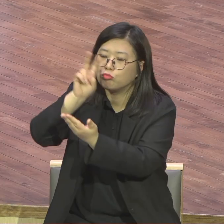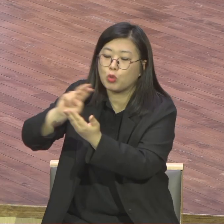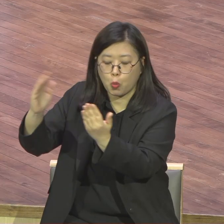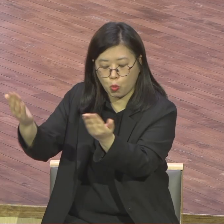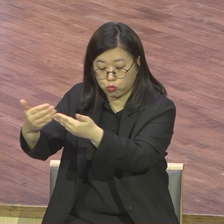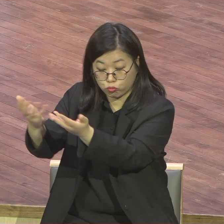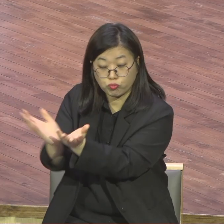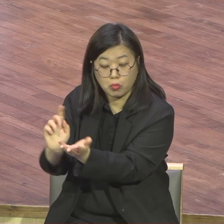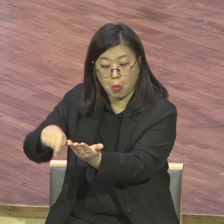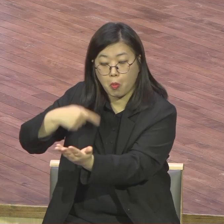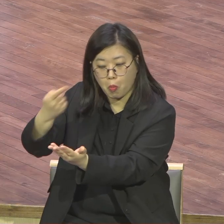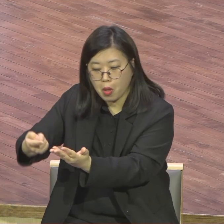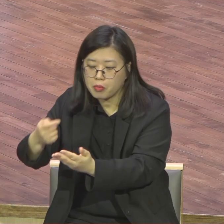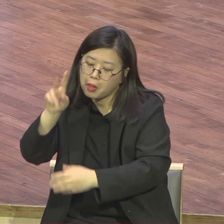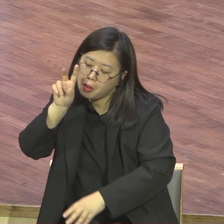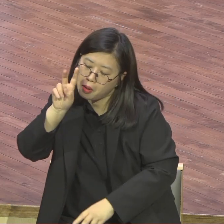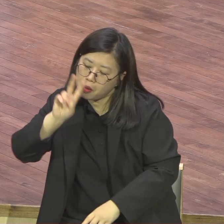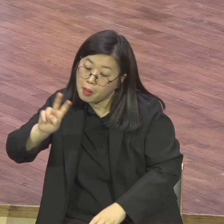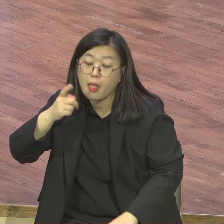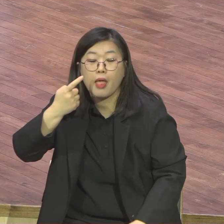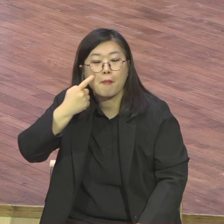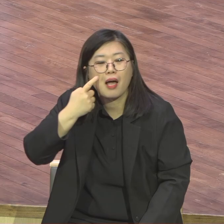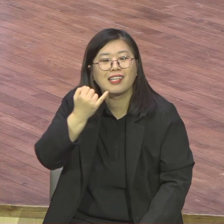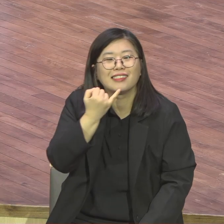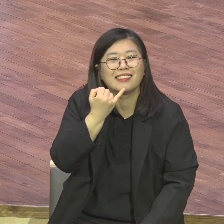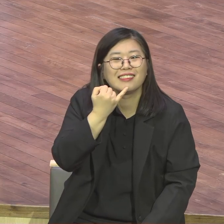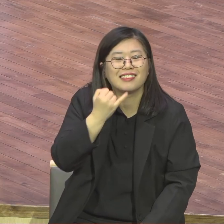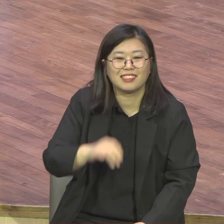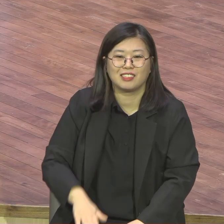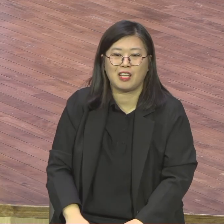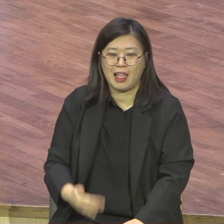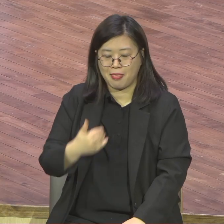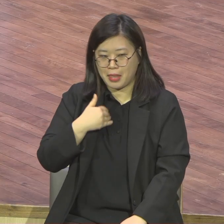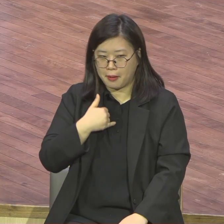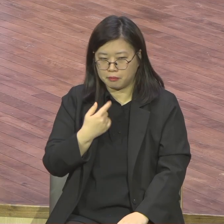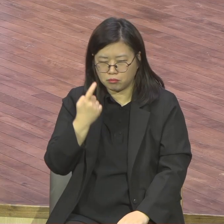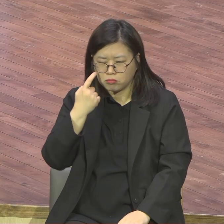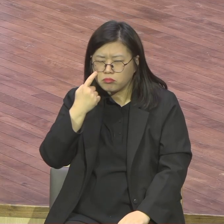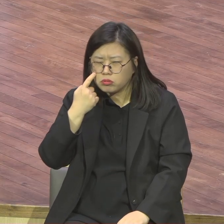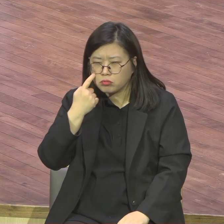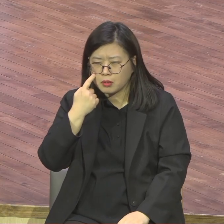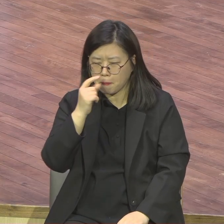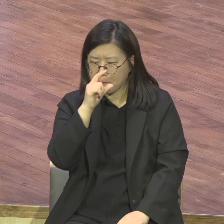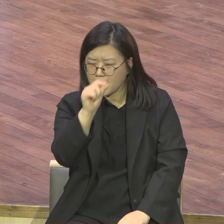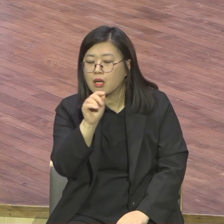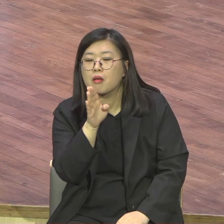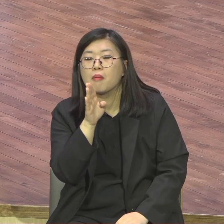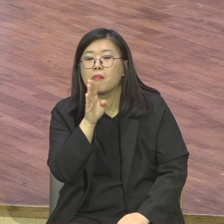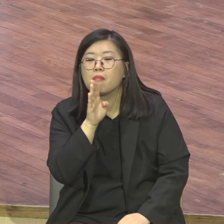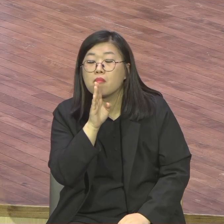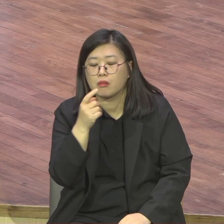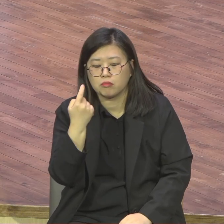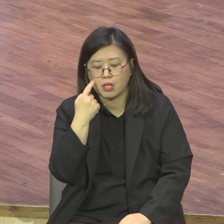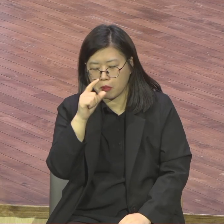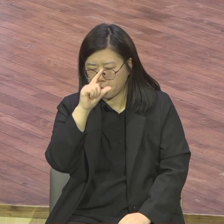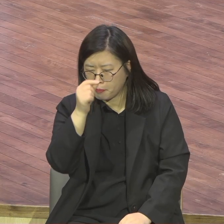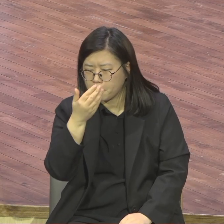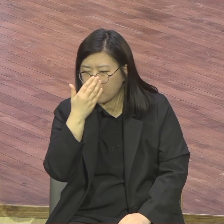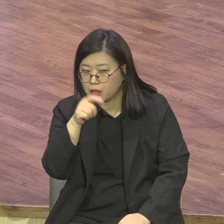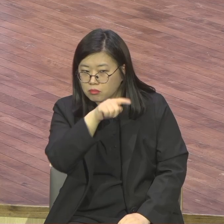교회에서도 그렇게 시비를 해본 적도 없어요. 다 보이는데 뭐. 나 말 다 해뿐는데 강대상에서. 질문 없잖아요. 다 해뿐는데